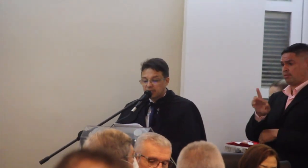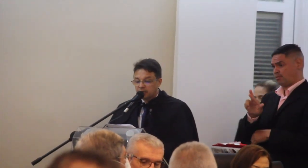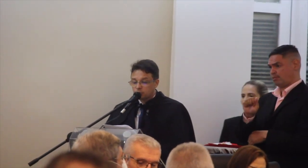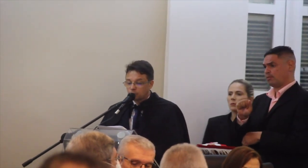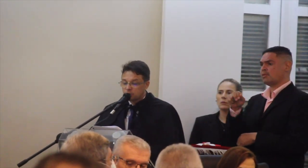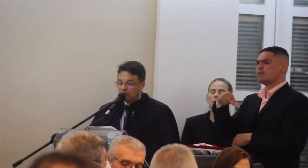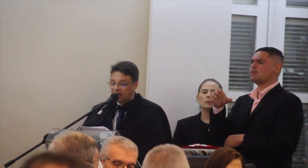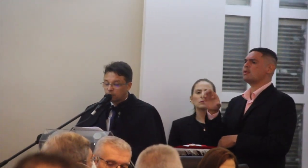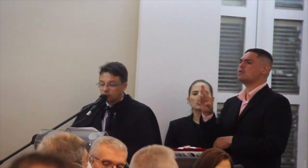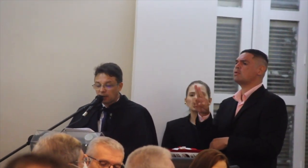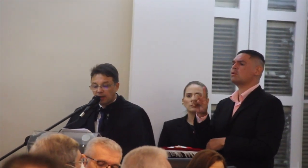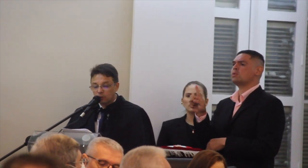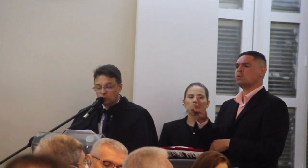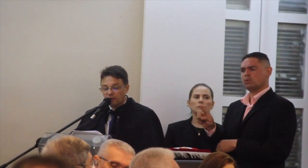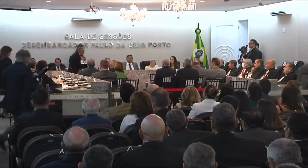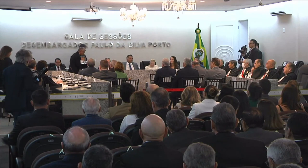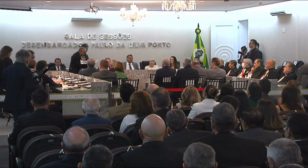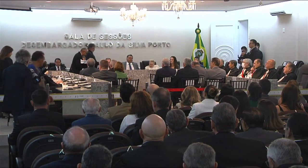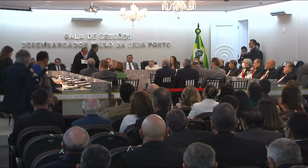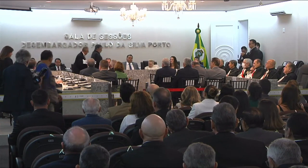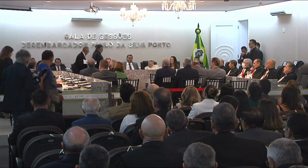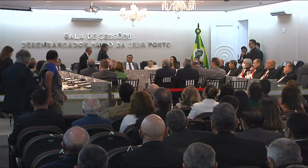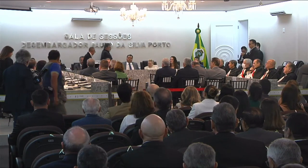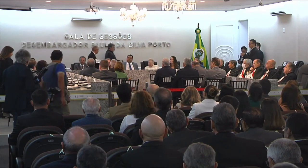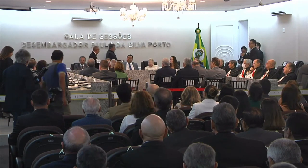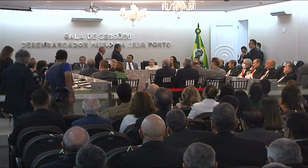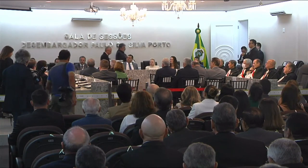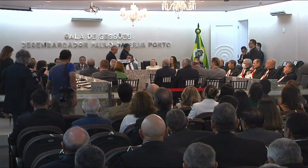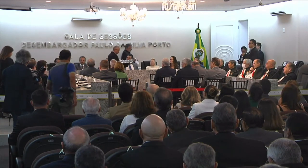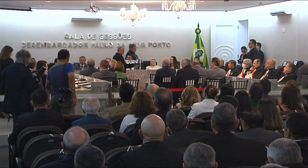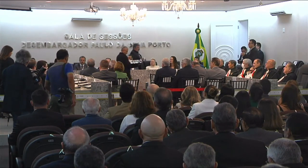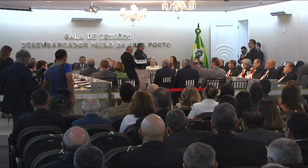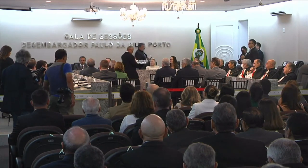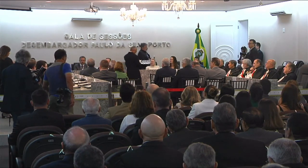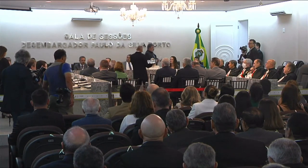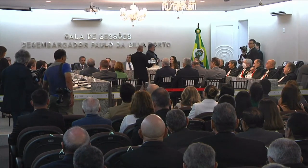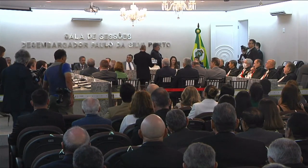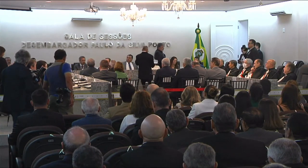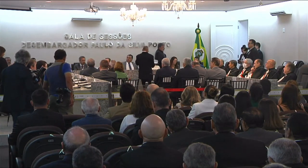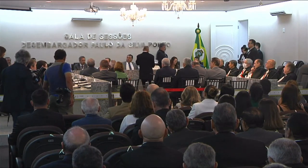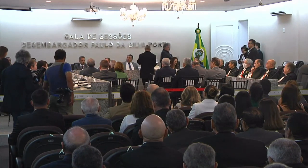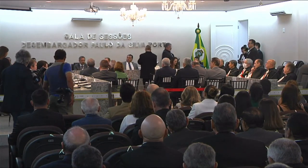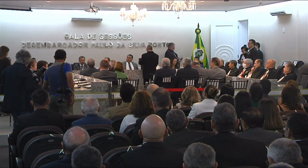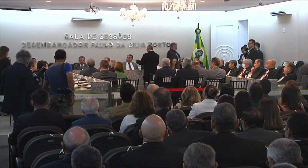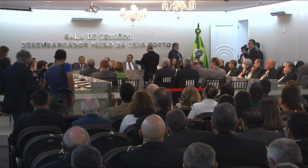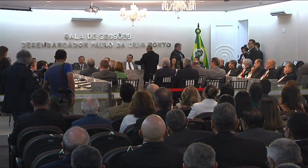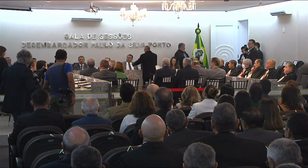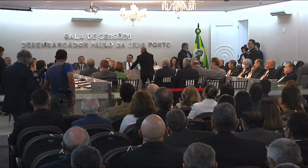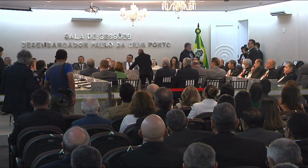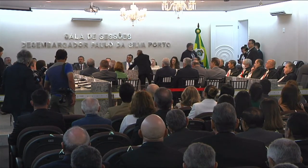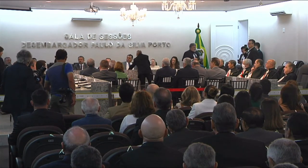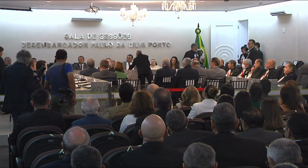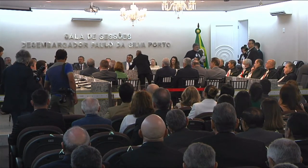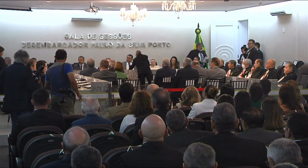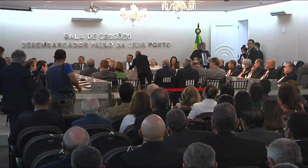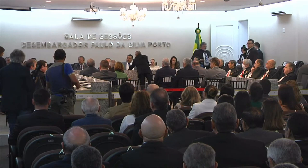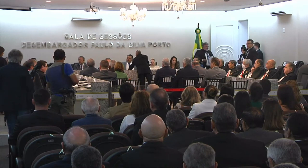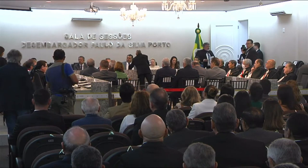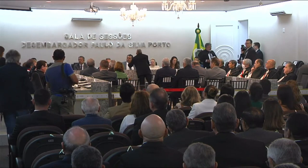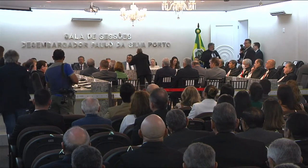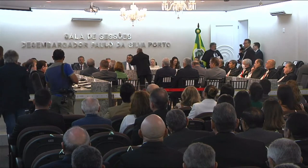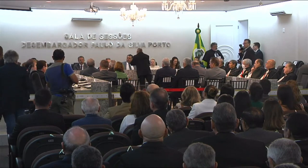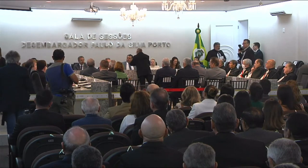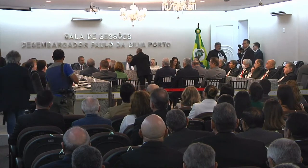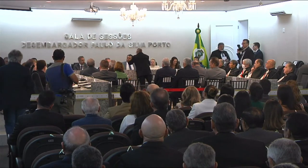por Sua Excelência, o Senhor Desembargador do Trabalho, Durval César de Vasconcelos Maia, Presidente do Tribunal Regional do Trabalho da Sétima Região e Grão